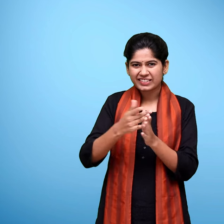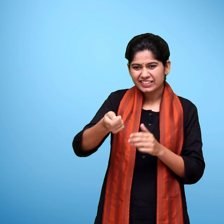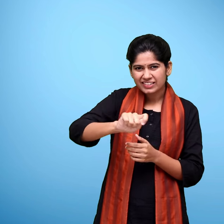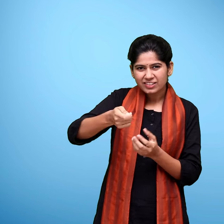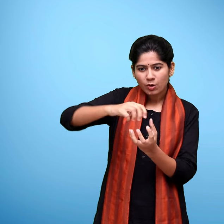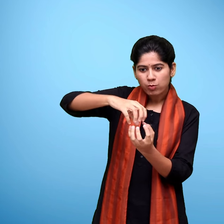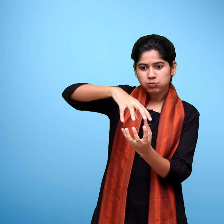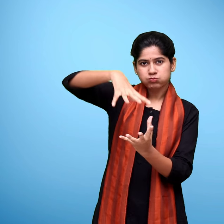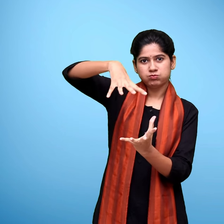रोटी